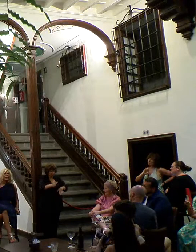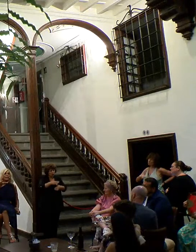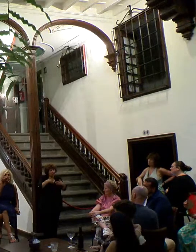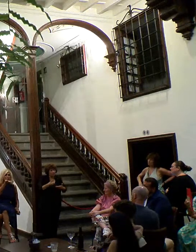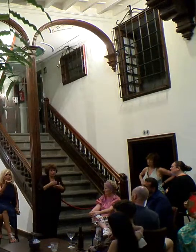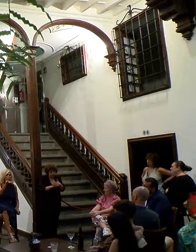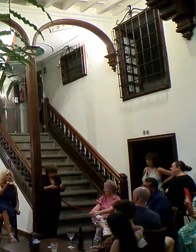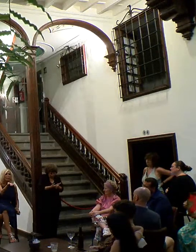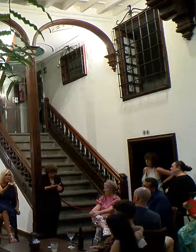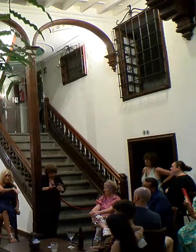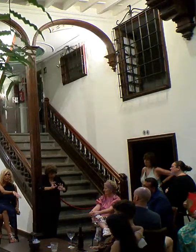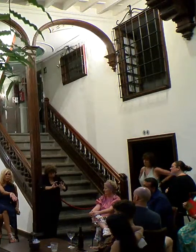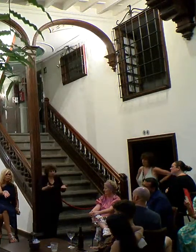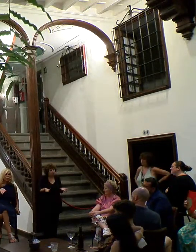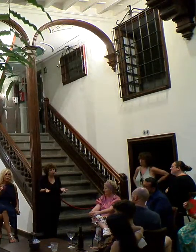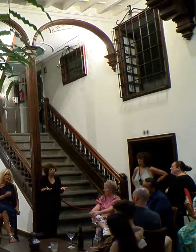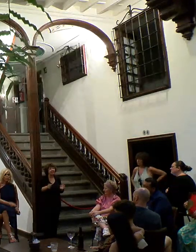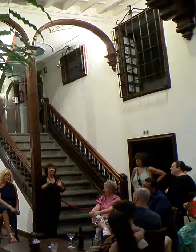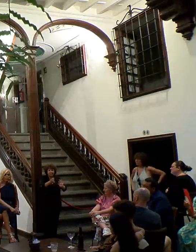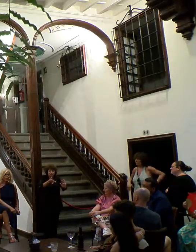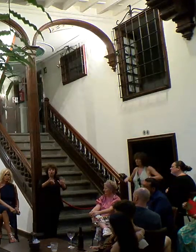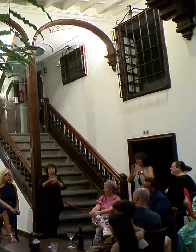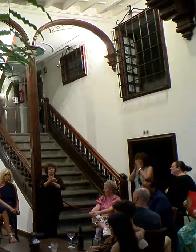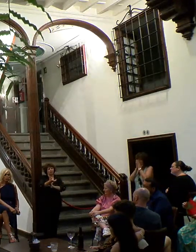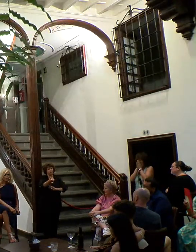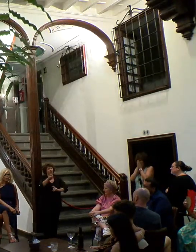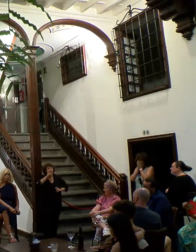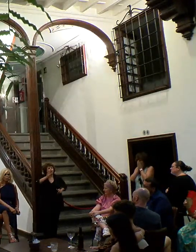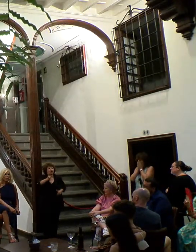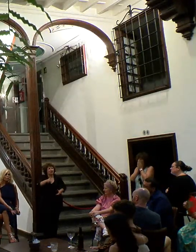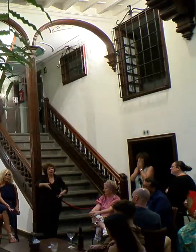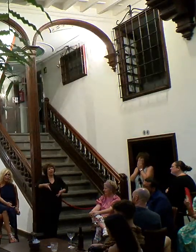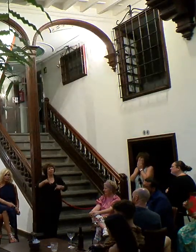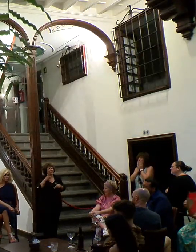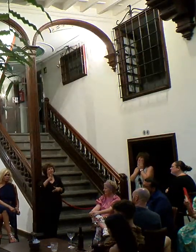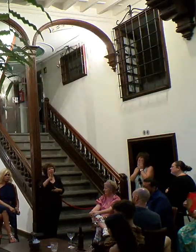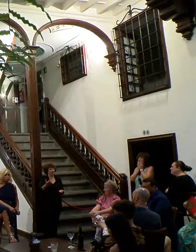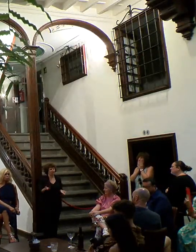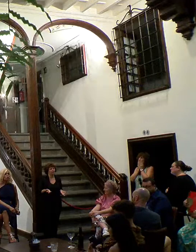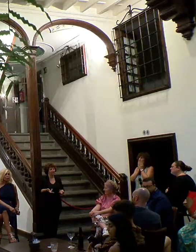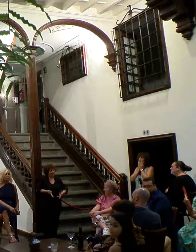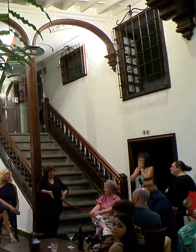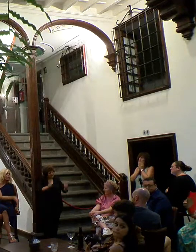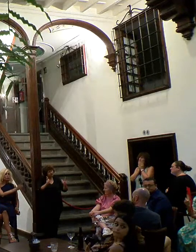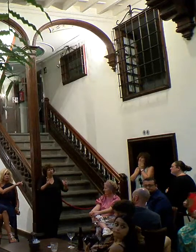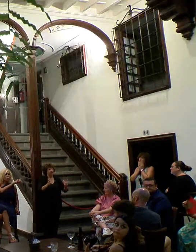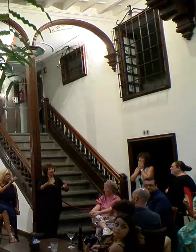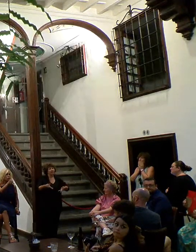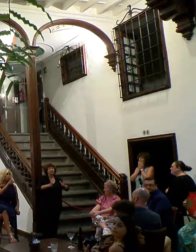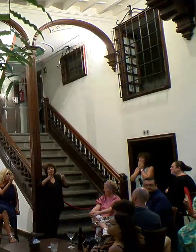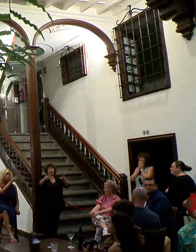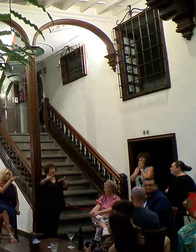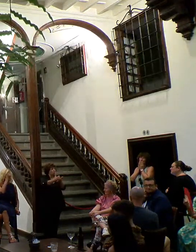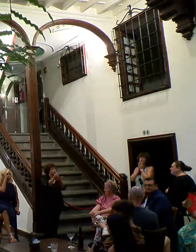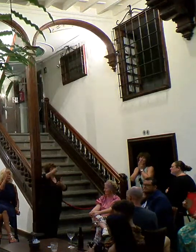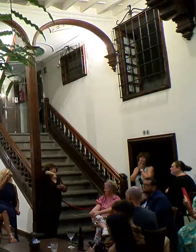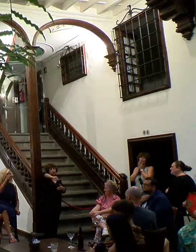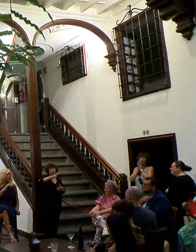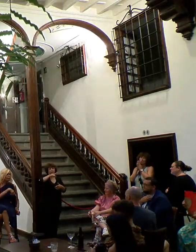es tu patria no quiero que no estés tú que estés tú